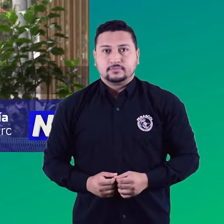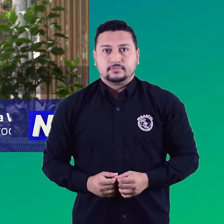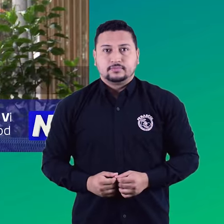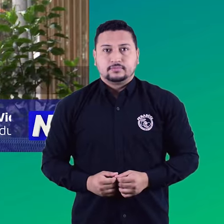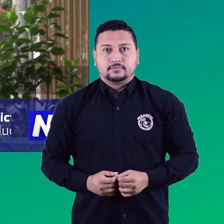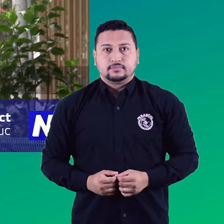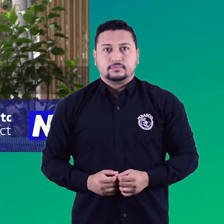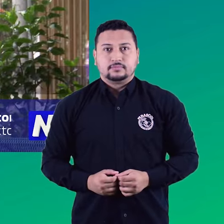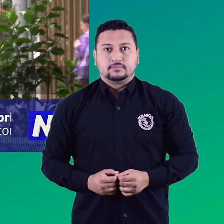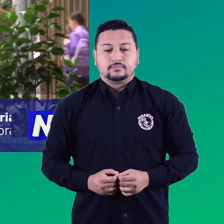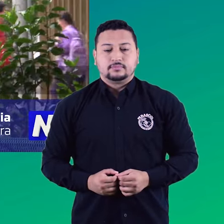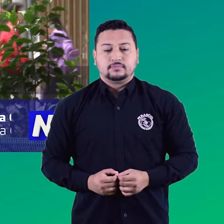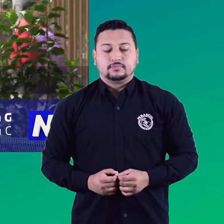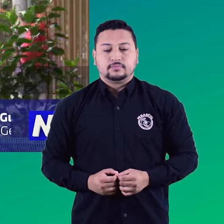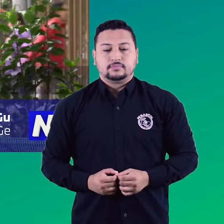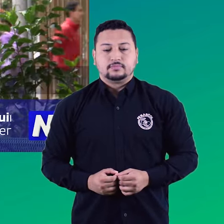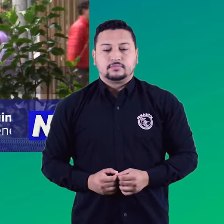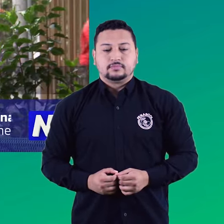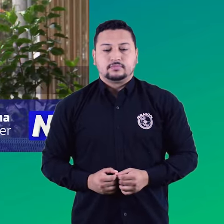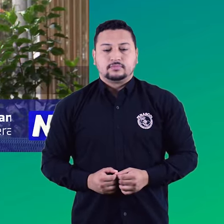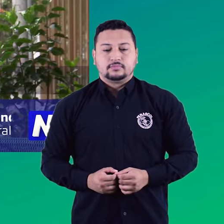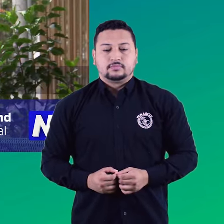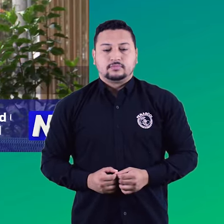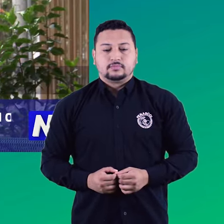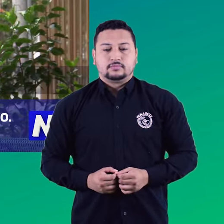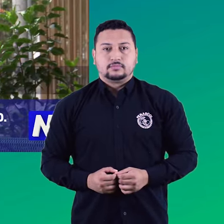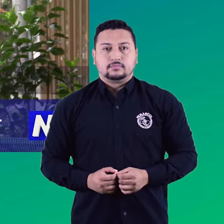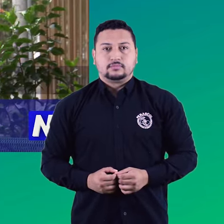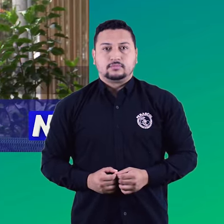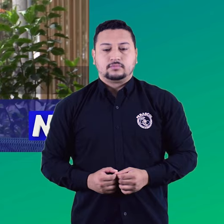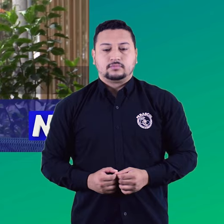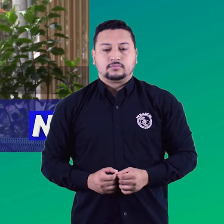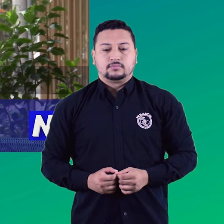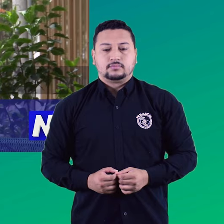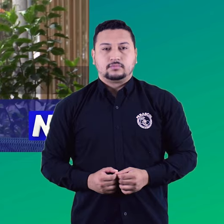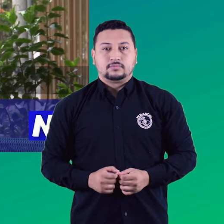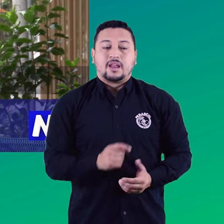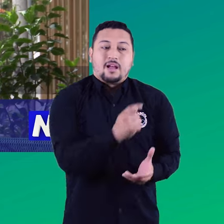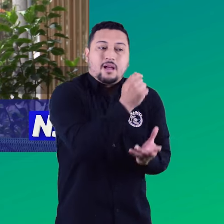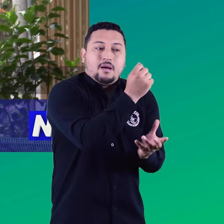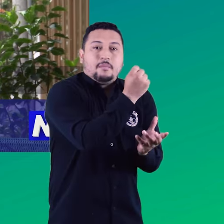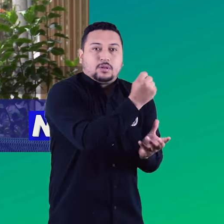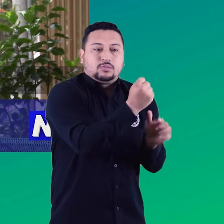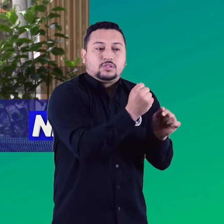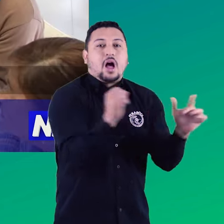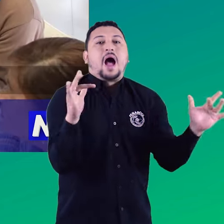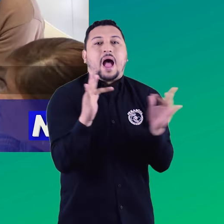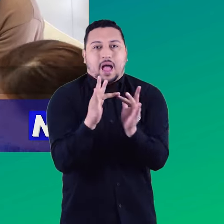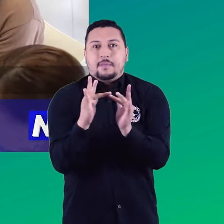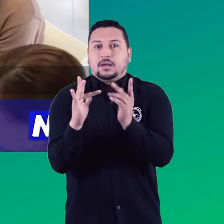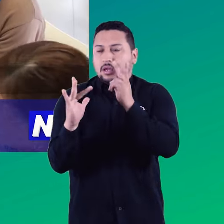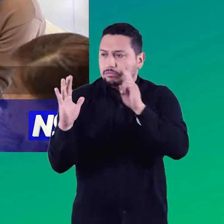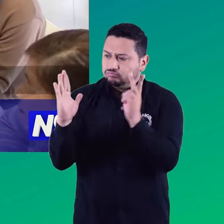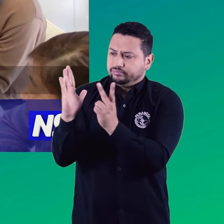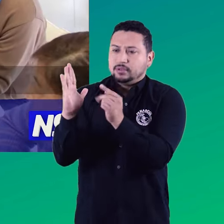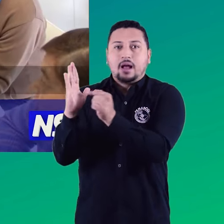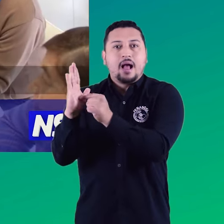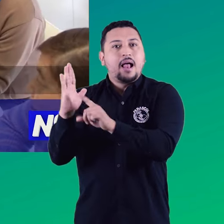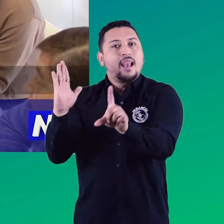en el plan de desarrollo un presupuesto que vaya reflejado en acciones que implementen de una u otra manera lo que esta ley